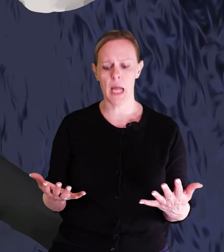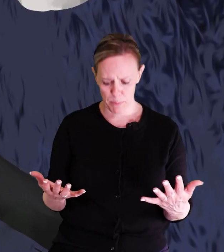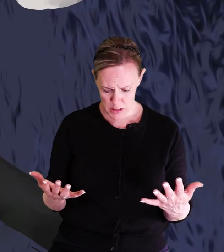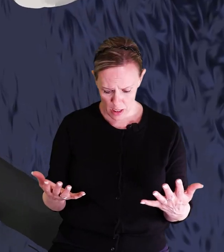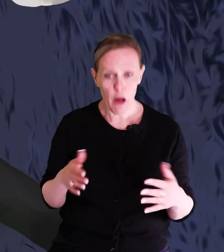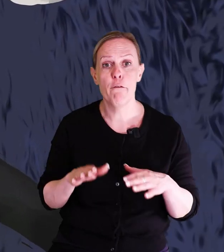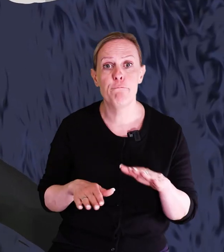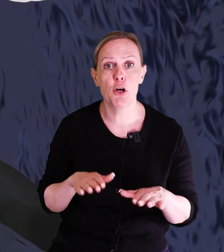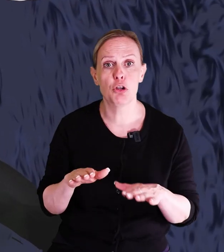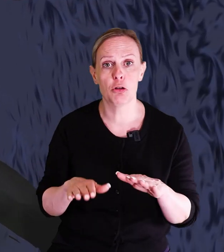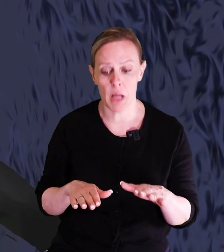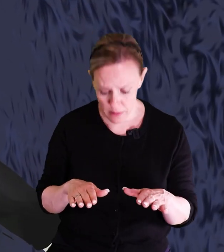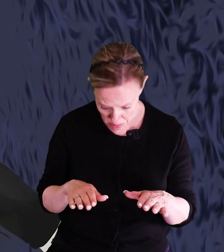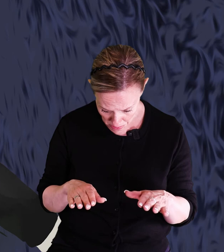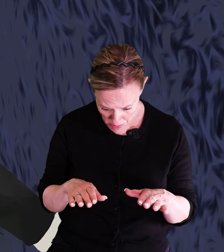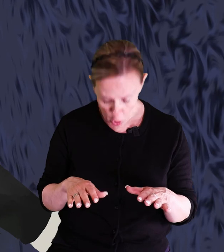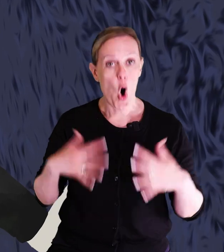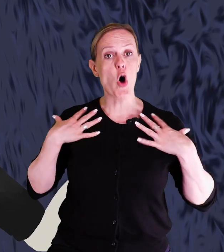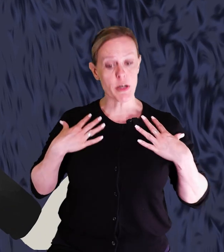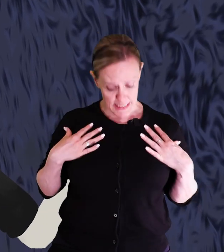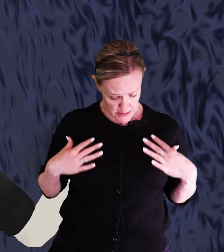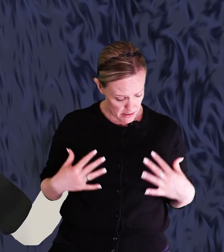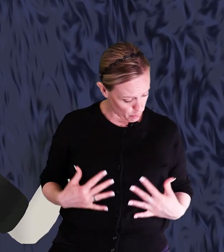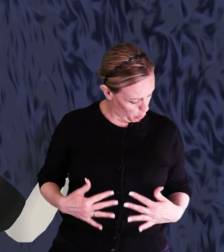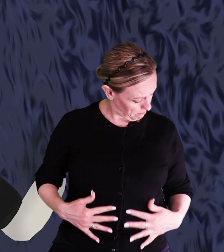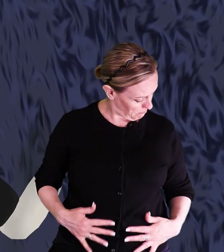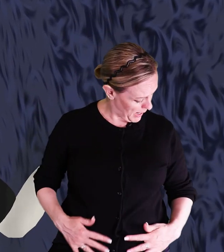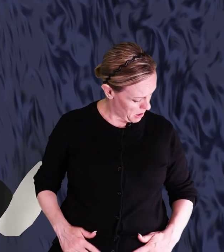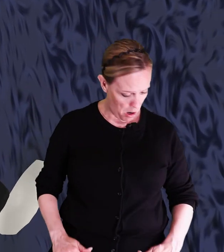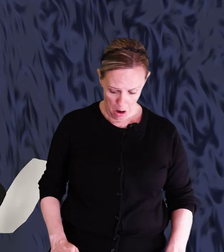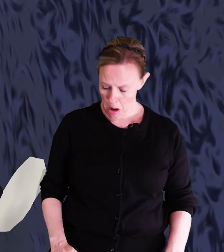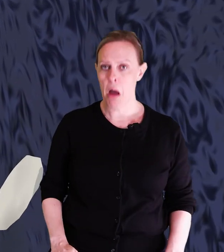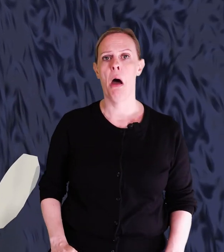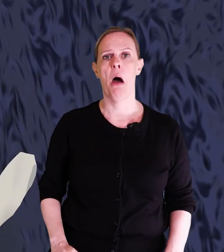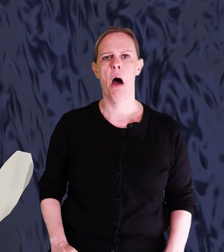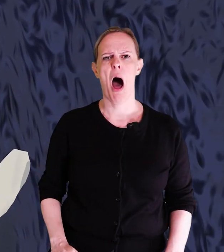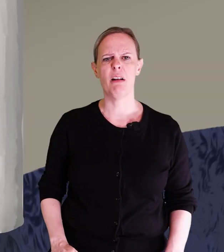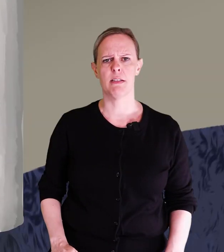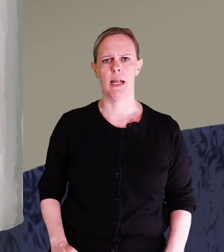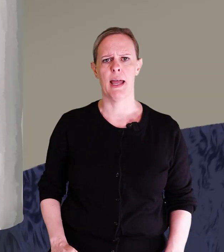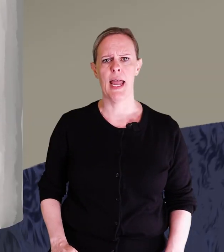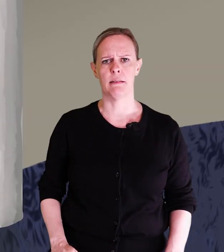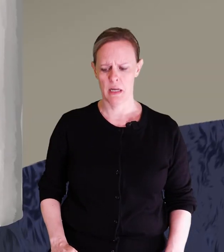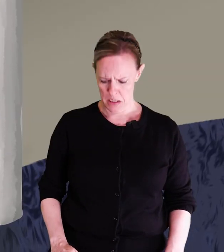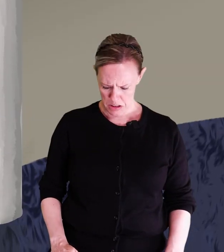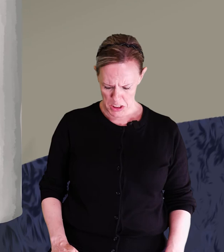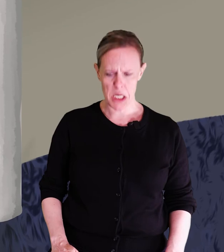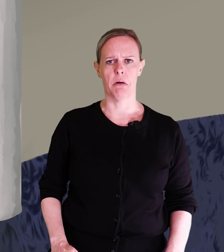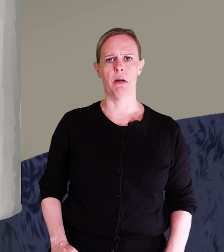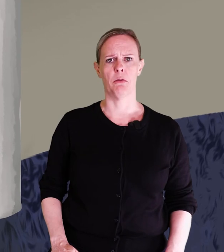ner på sina fötter. Och resten av kroppen. Allt ser helt likadant